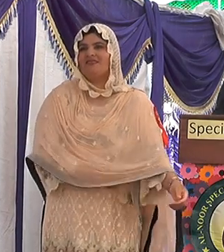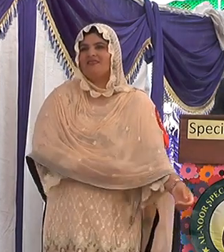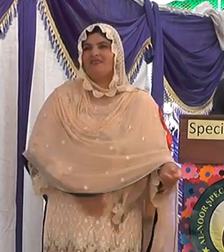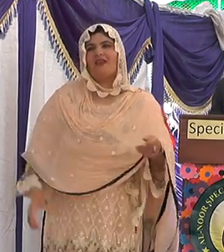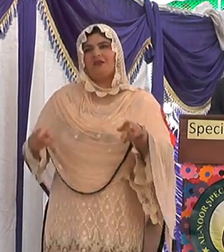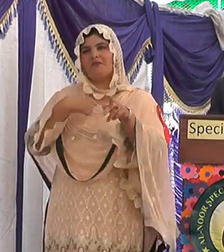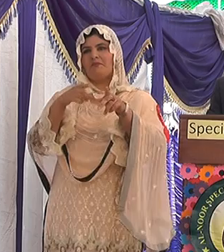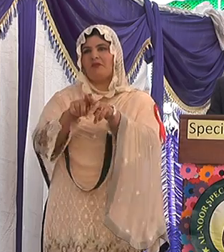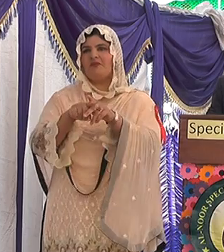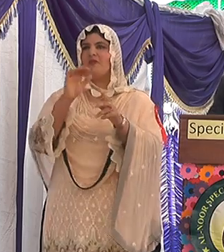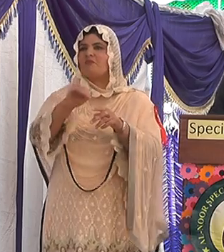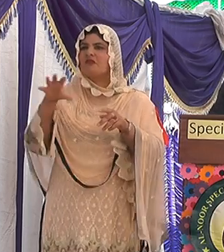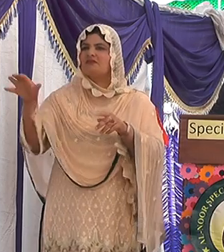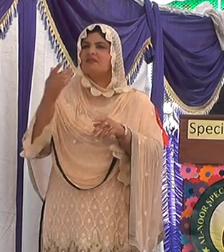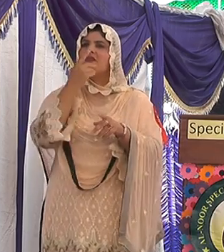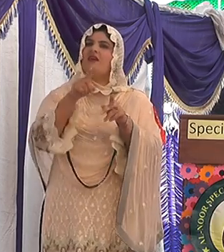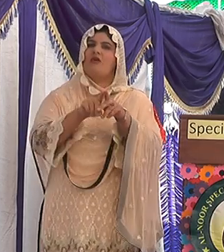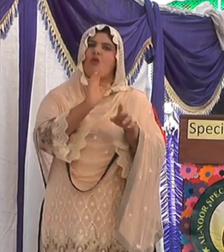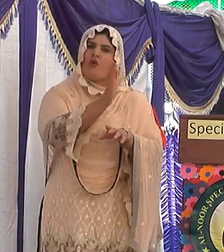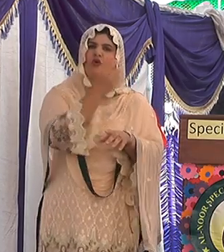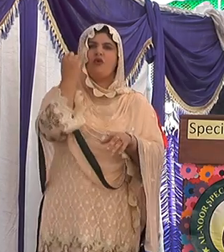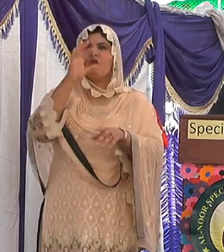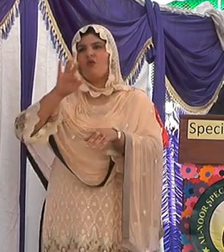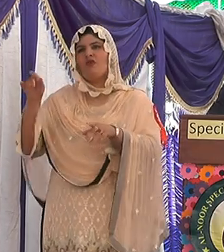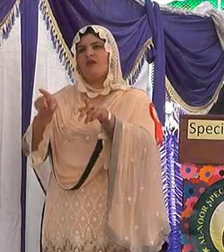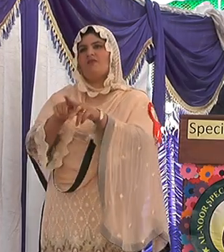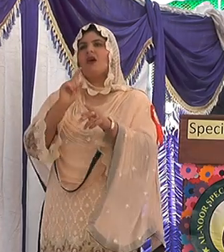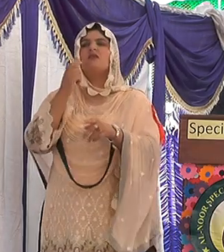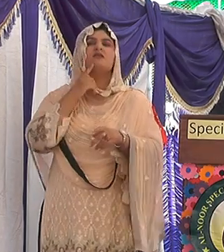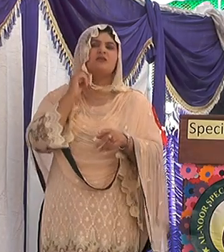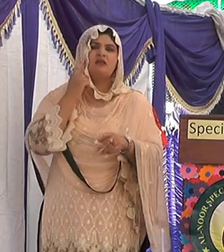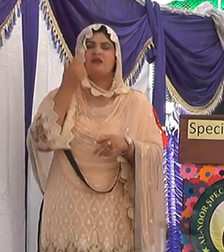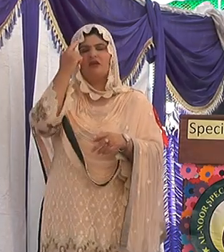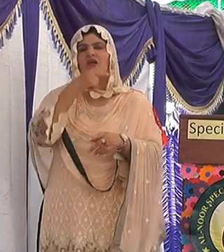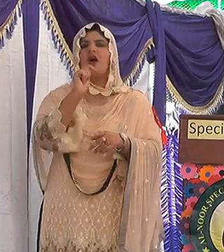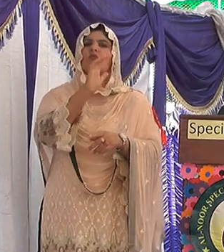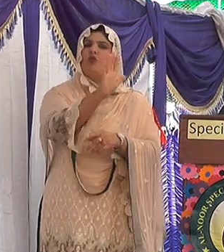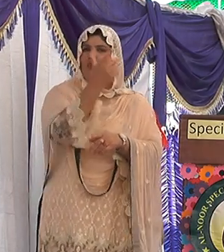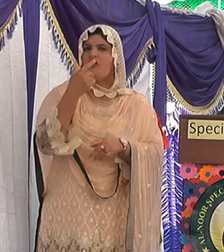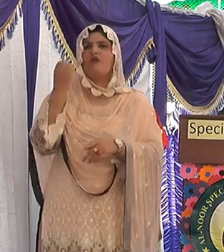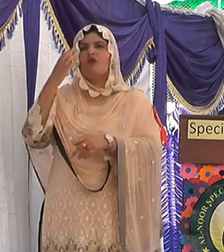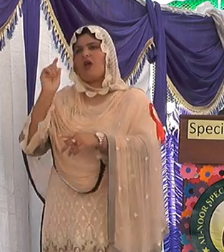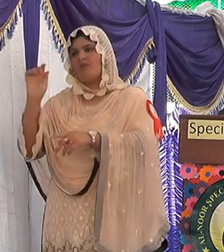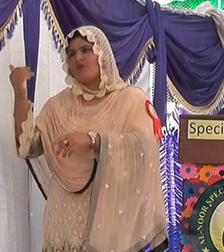ایسے ہیے بچے بچے ڈیفرینٹلی ایبل اور بلکل ایسے ہیے ہنڈرینٹلی ہنڈرینٹلی ایبل ہنڈرینٹلی ایبل